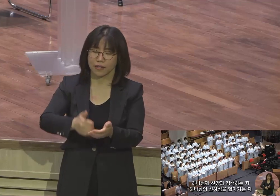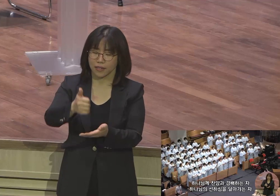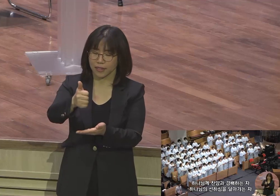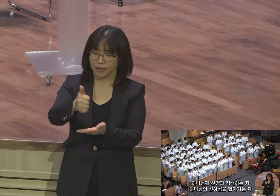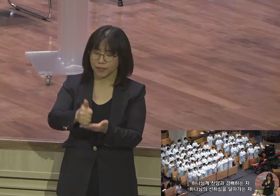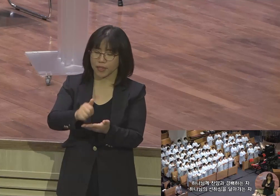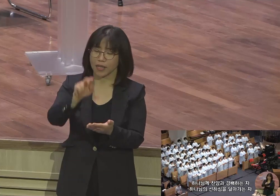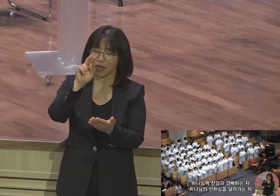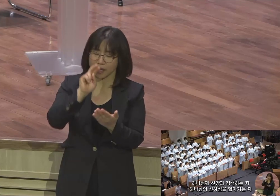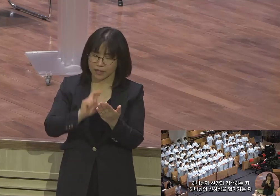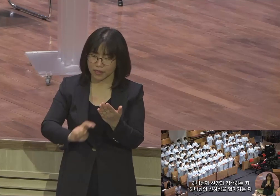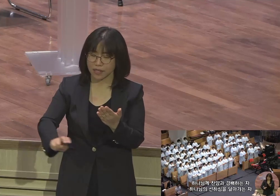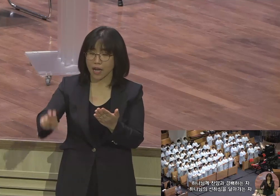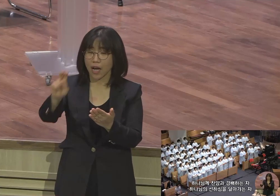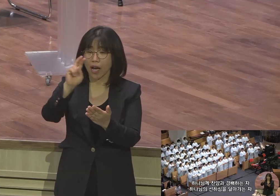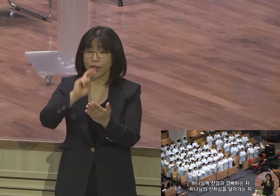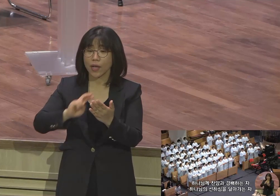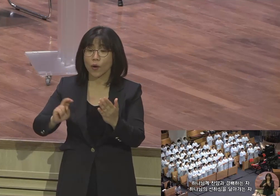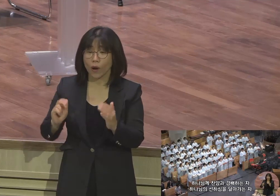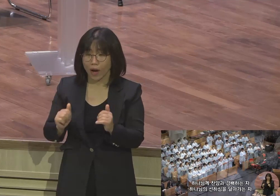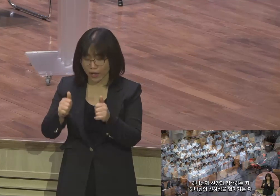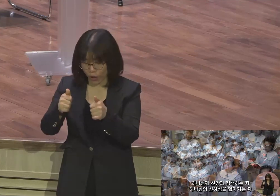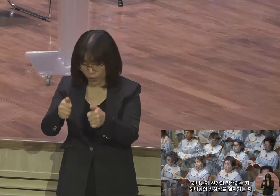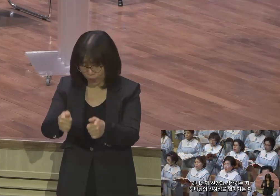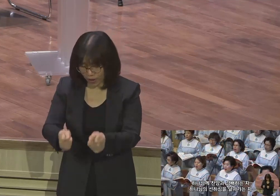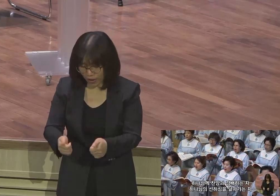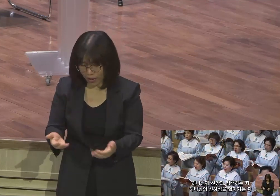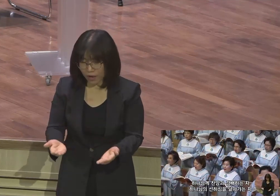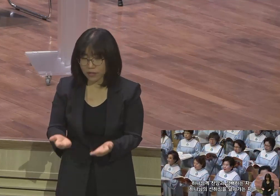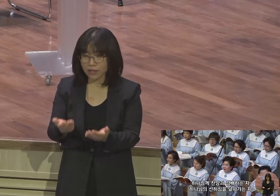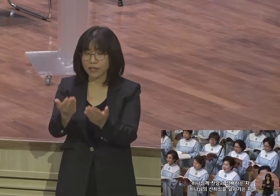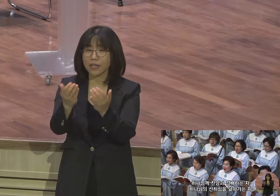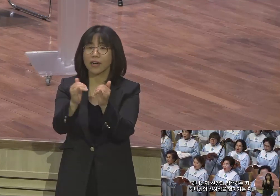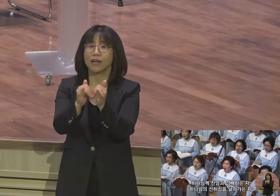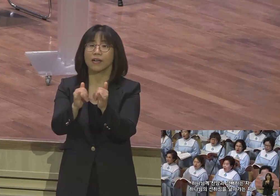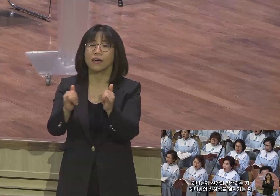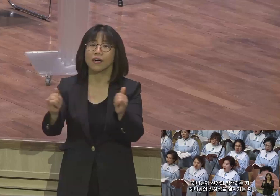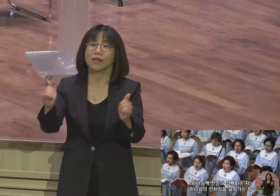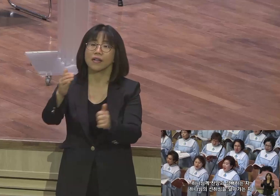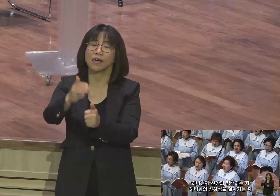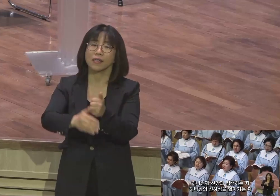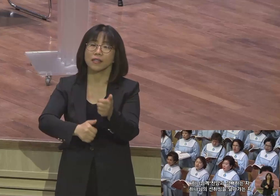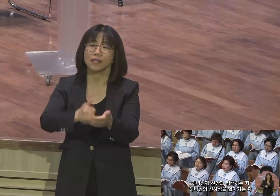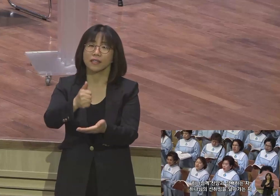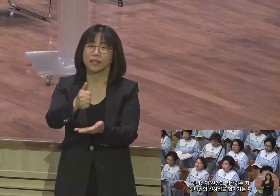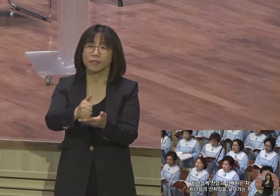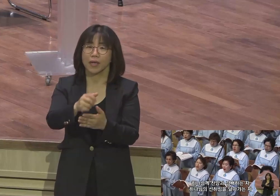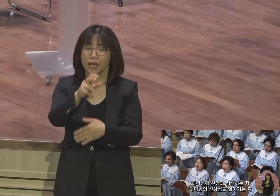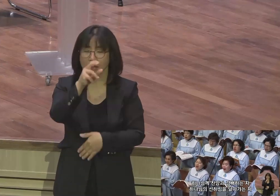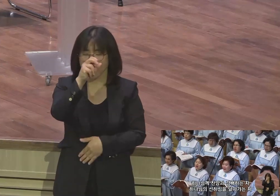하나님의 사랑과 경배하는 자 하나님의